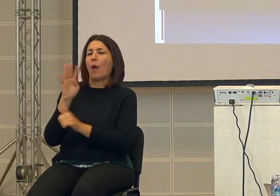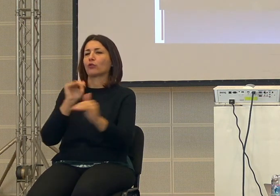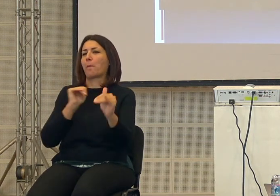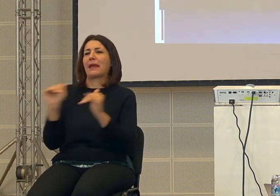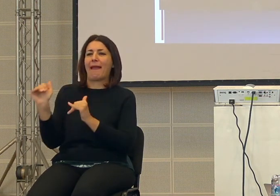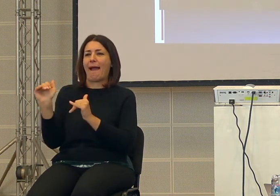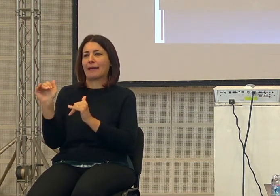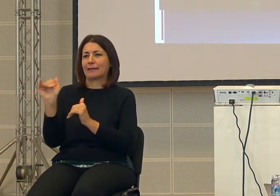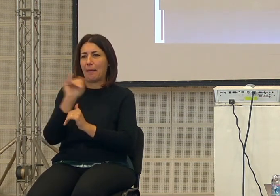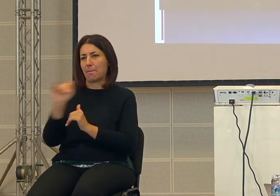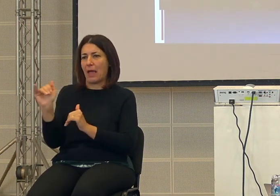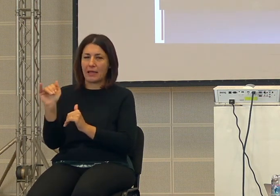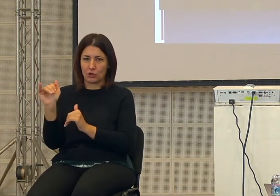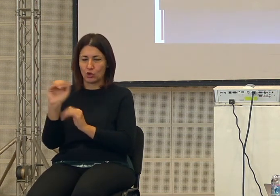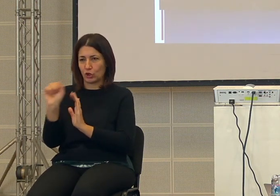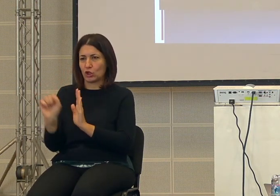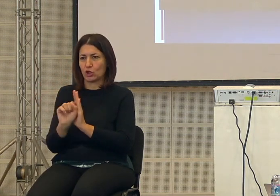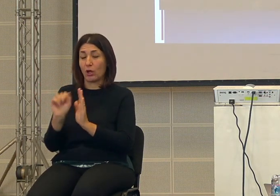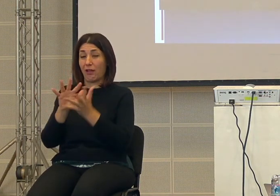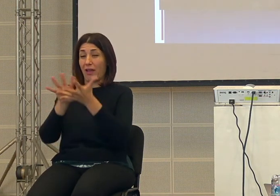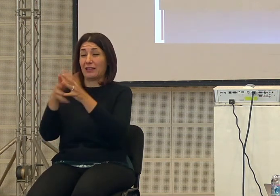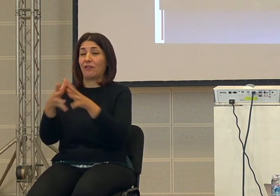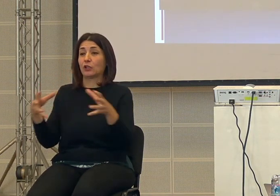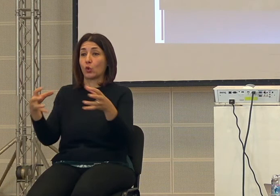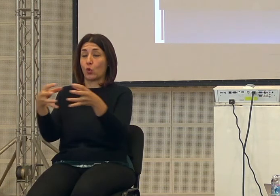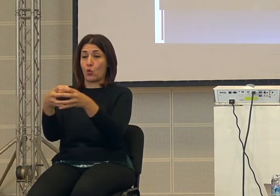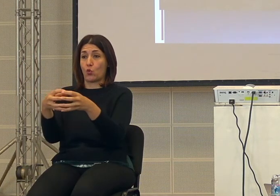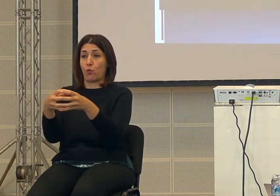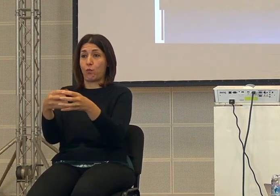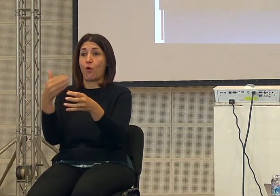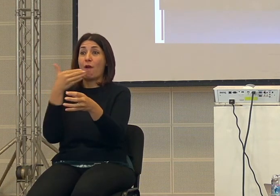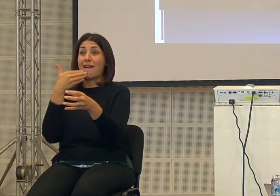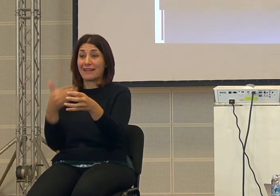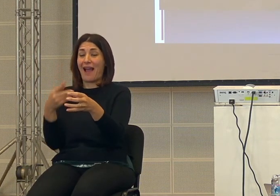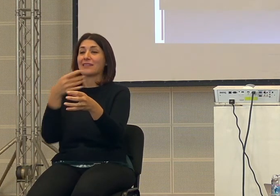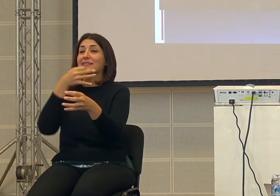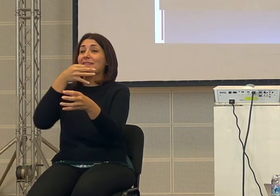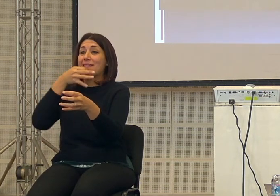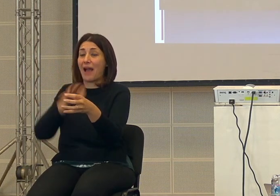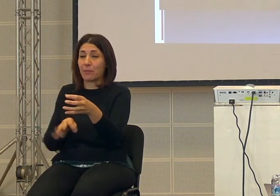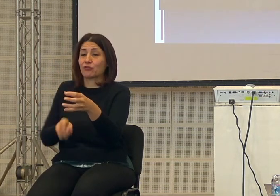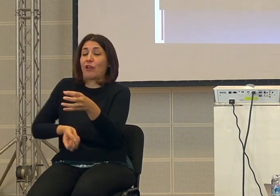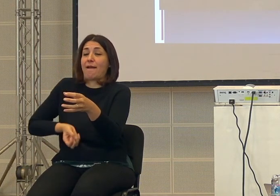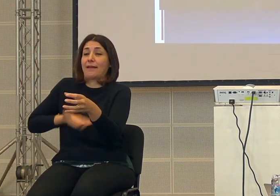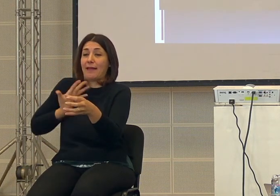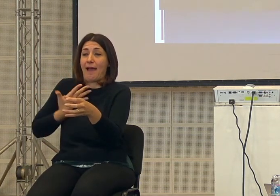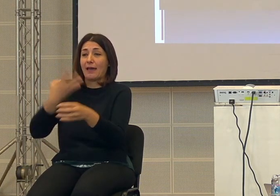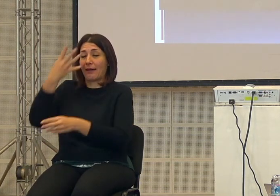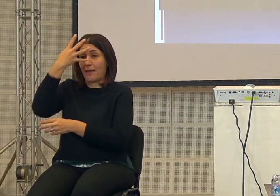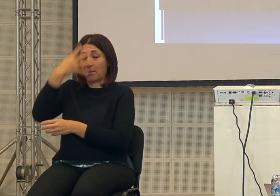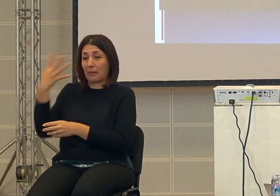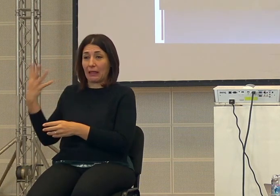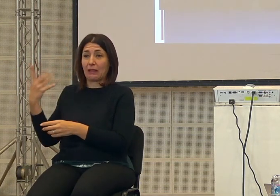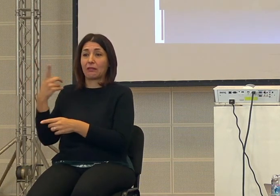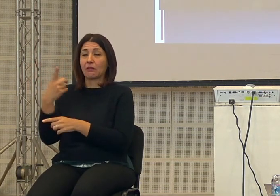di storia della vita sulla terra cioè una specie che proprio grazie a questa capacità di rearsi delle leggende e dei miti e